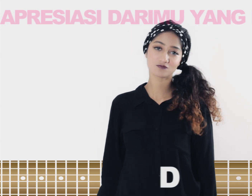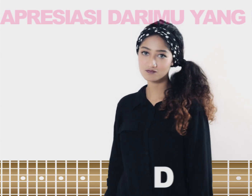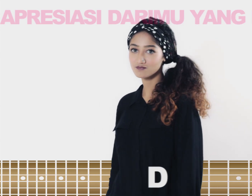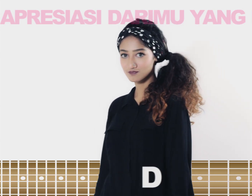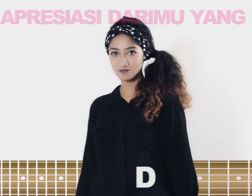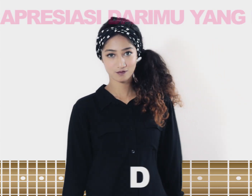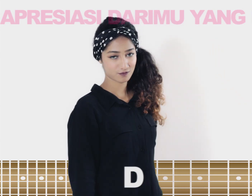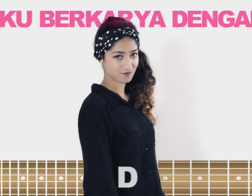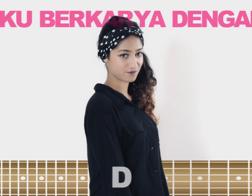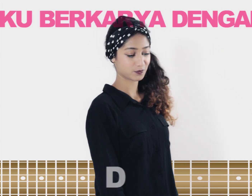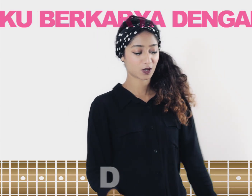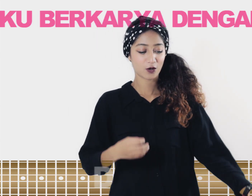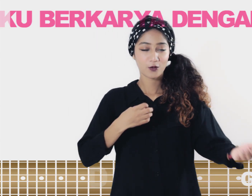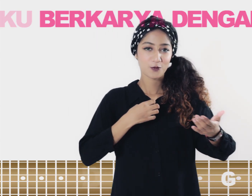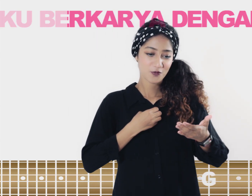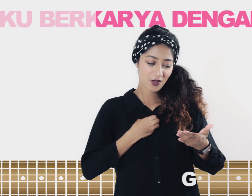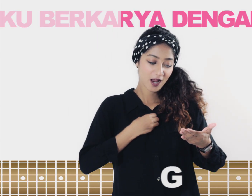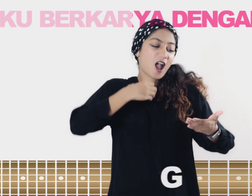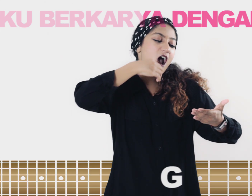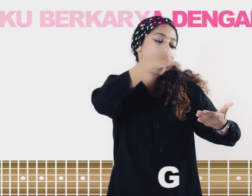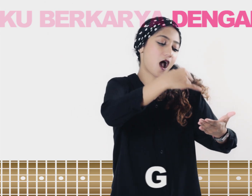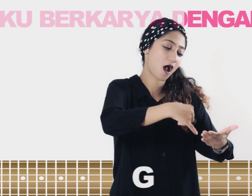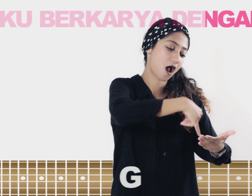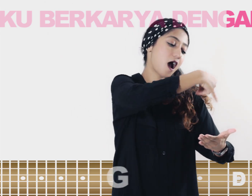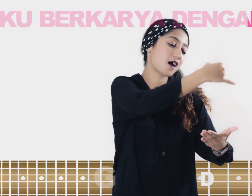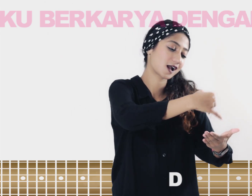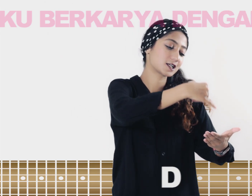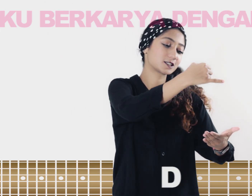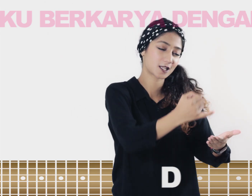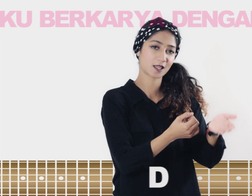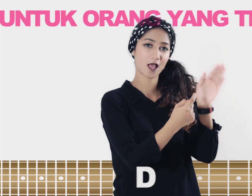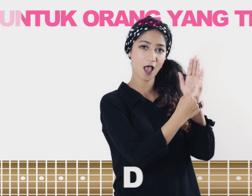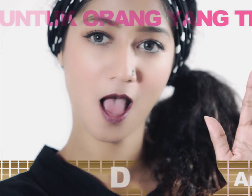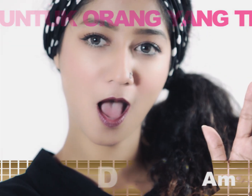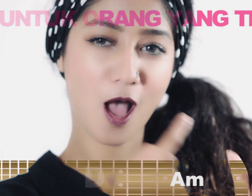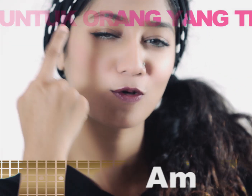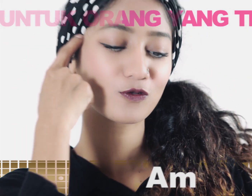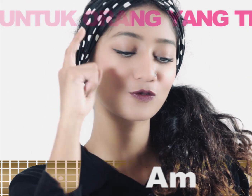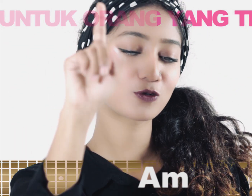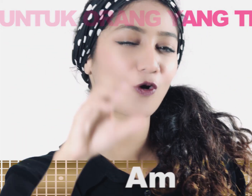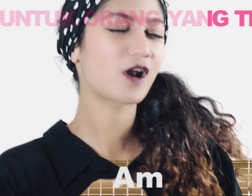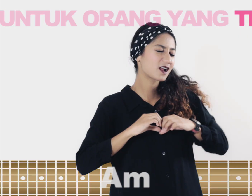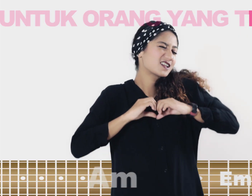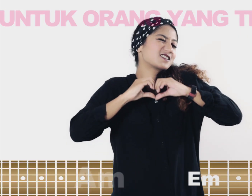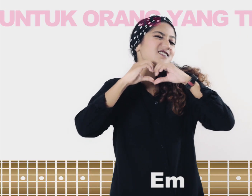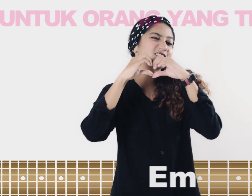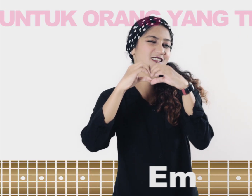Ku berkarya dengan cinta Untuk orang yang cinta